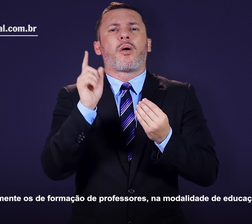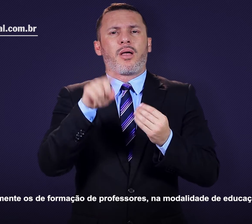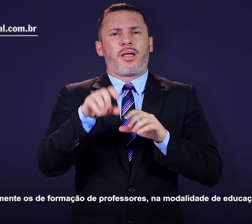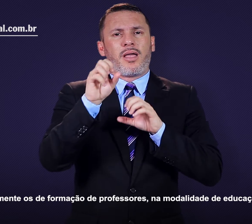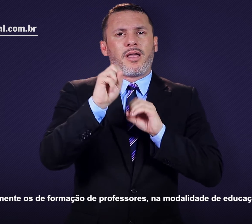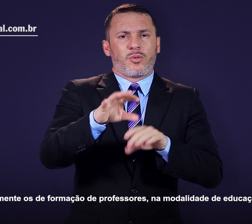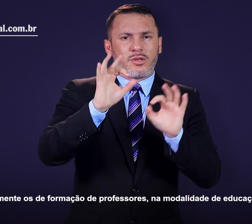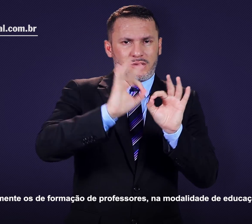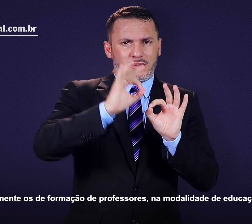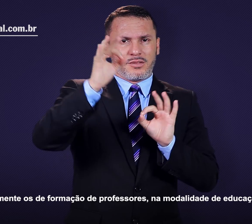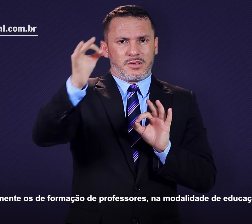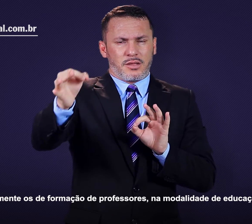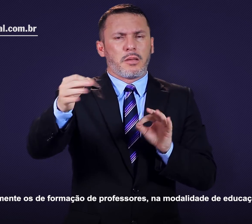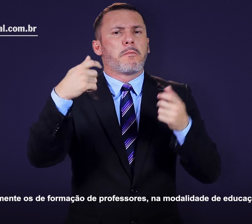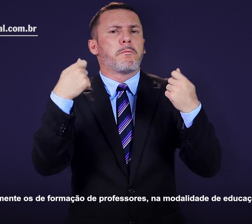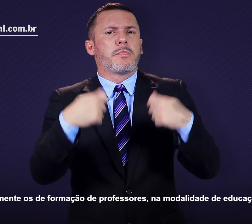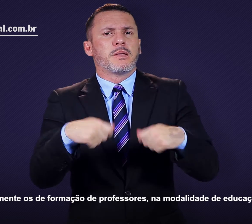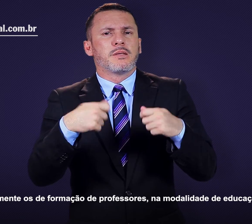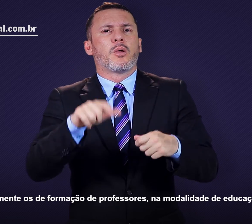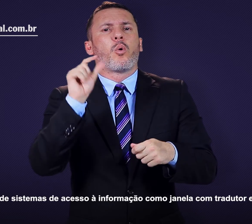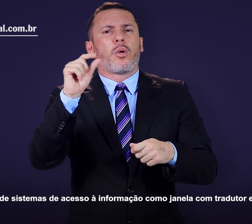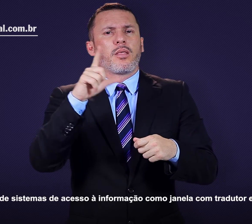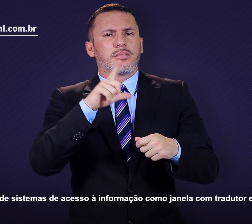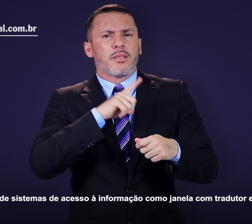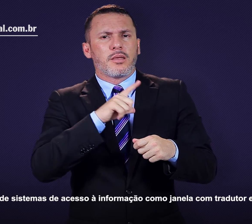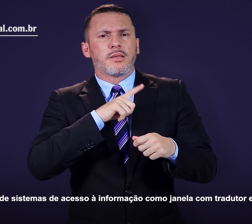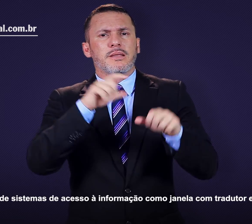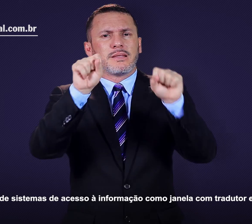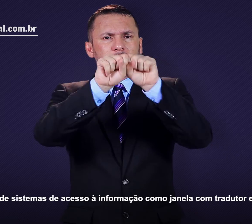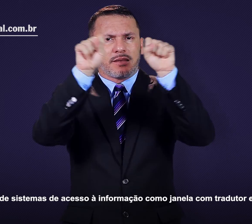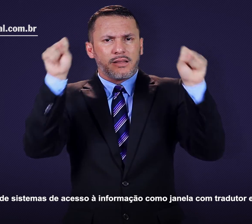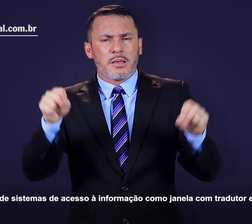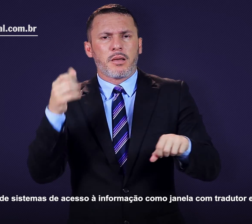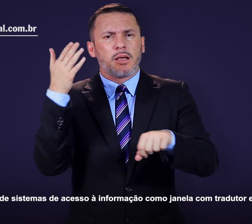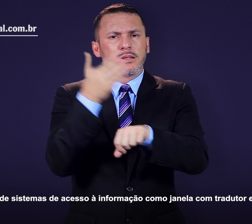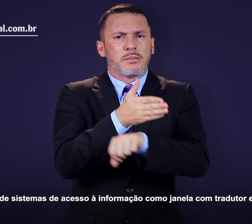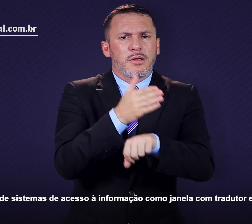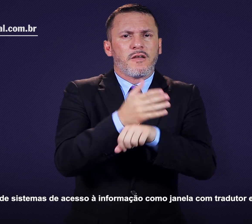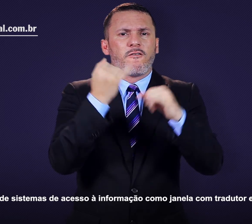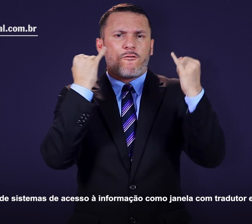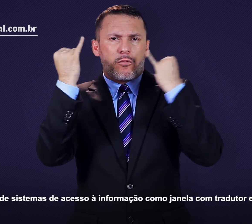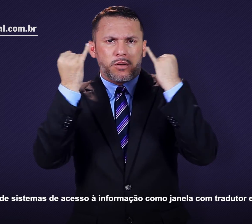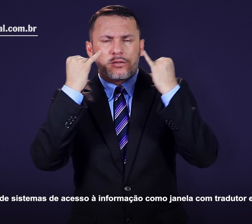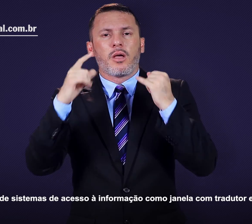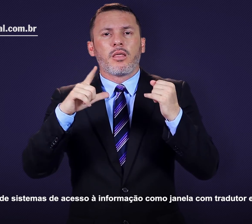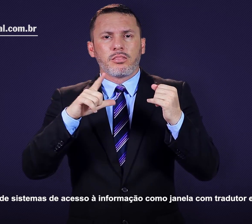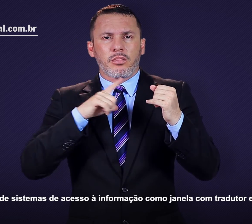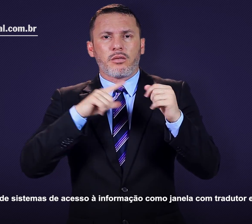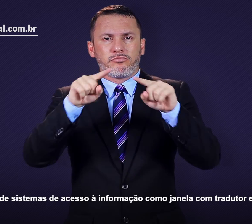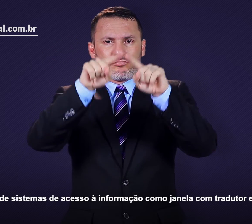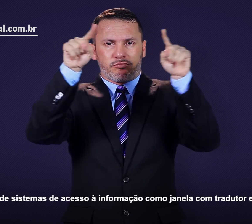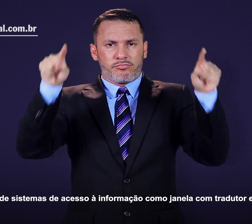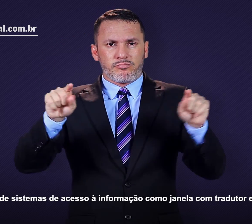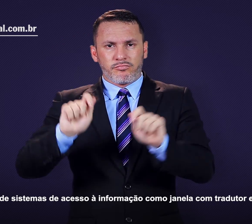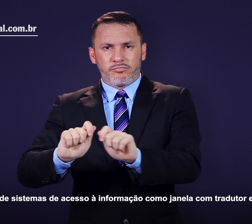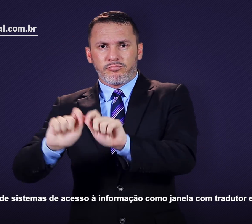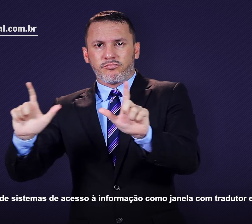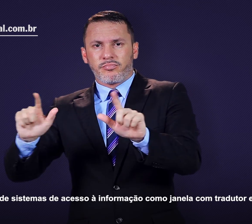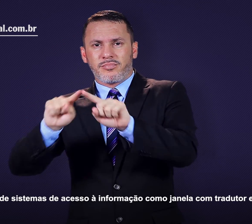na modalidade de educação à distância, devem dispor de sistemas de acesso à informação como janela com o tradutor